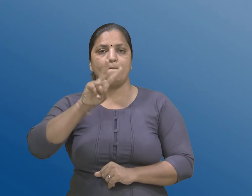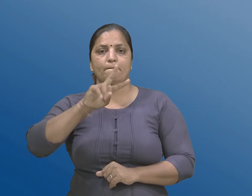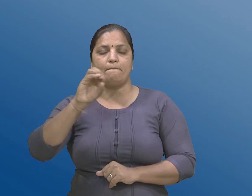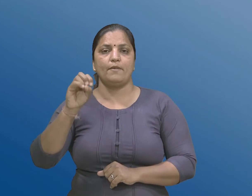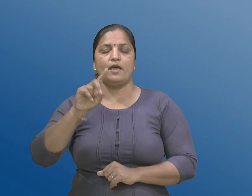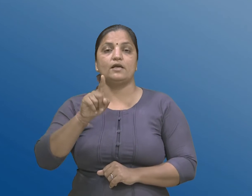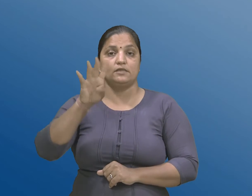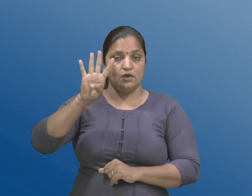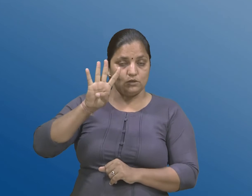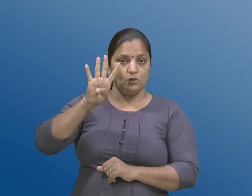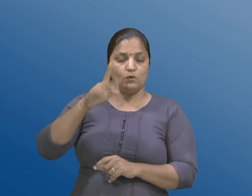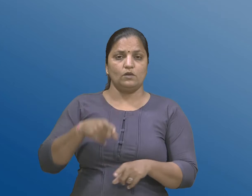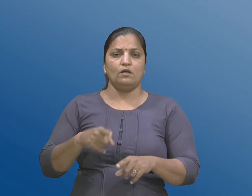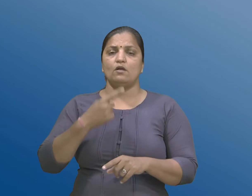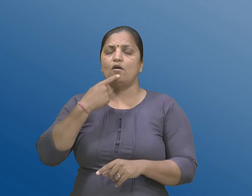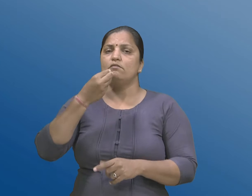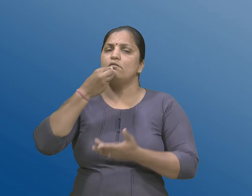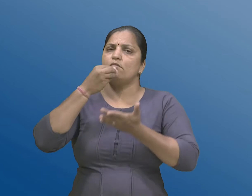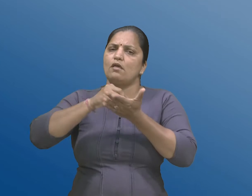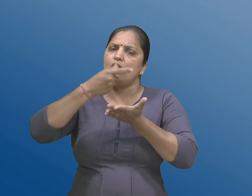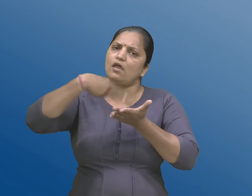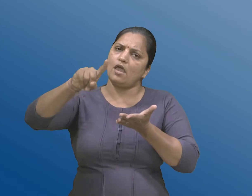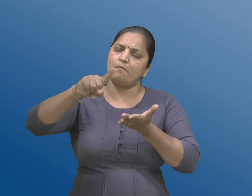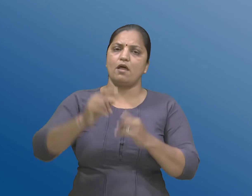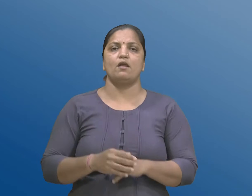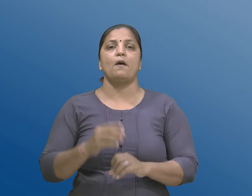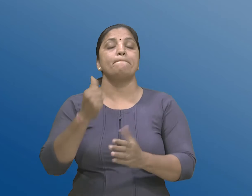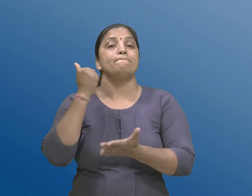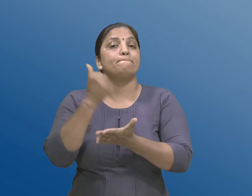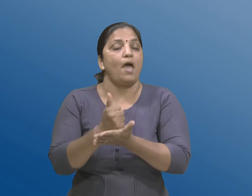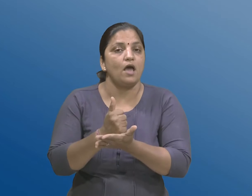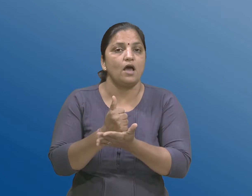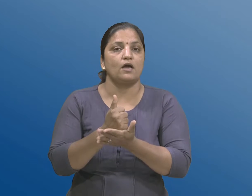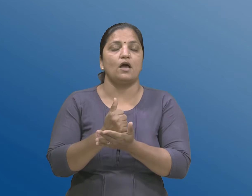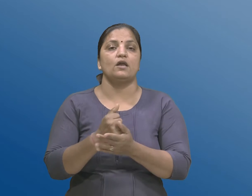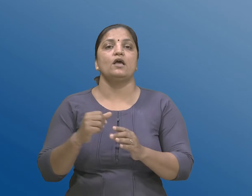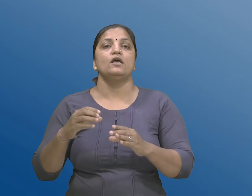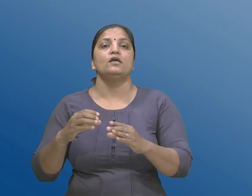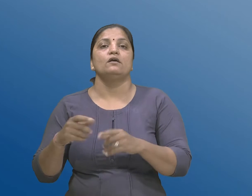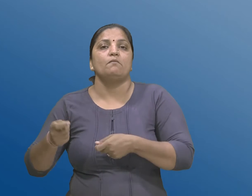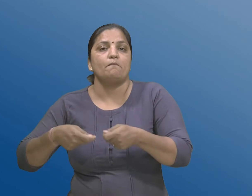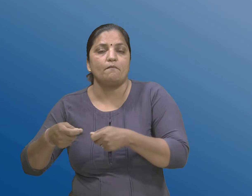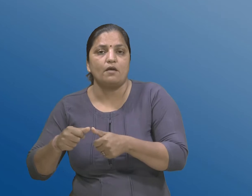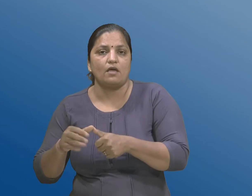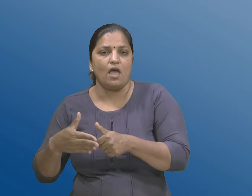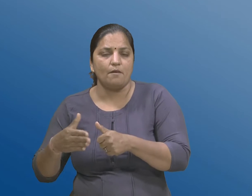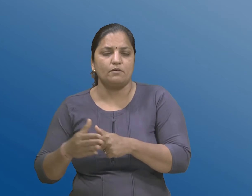चुकादाना अमली करन संदर भे बैंको कॉर्पोरेशन नानाकिय संस्थाव